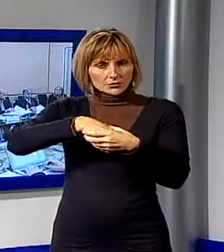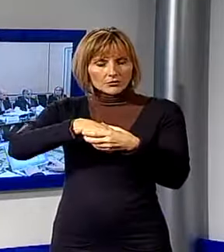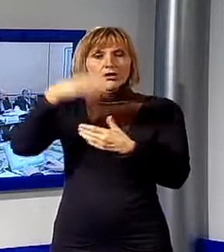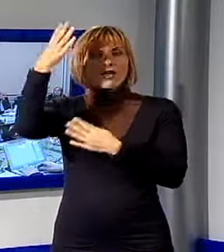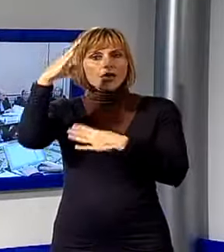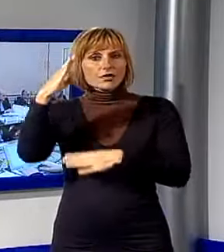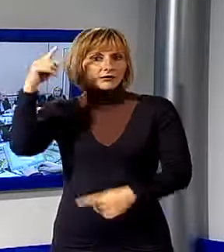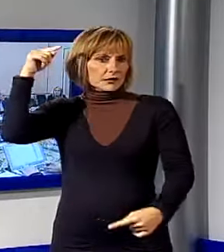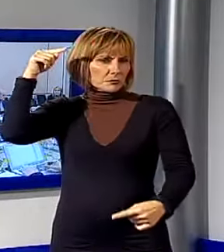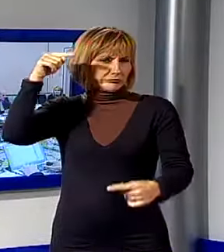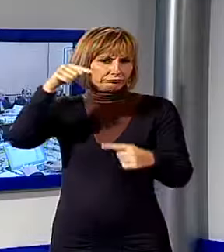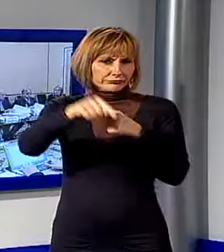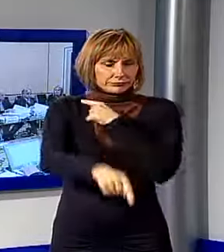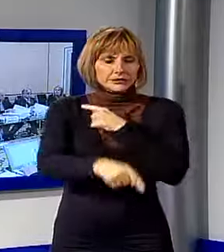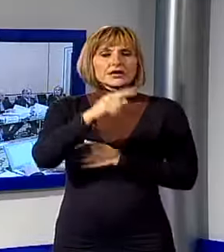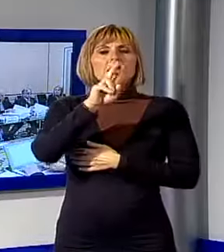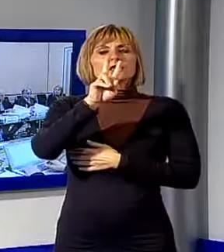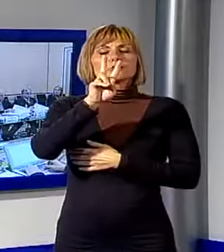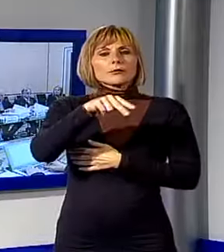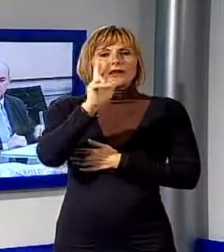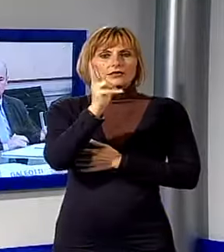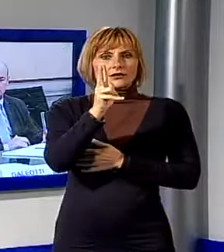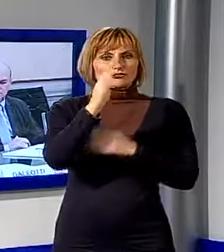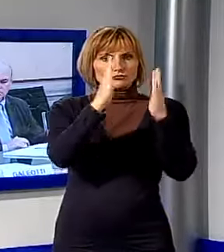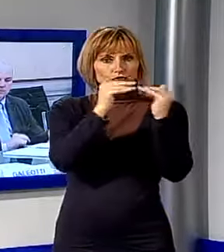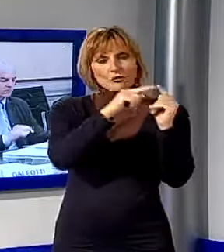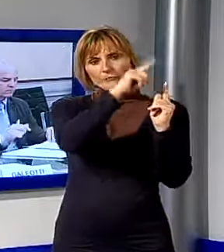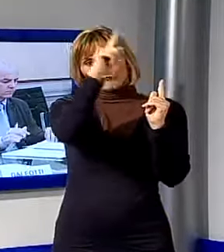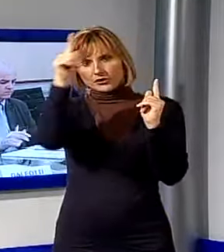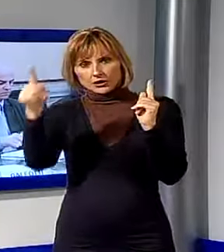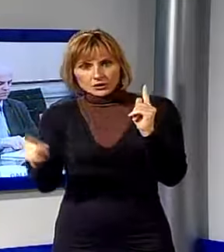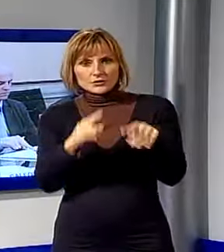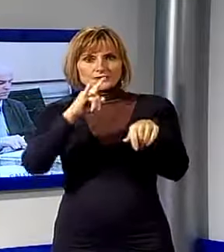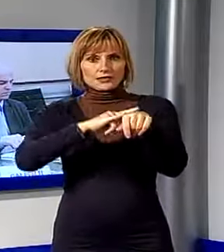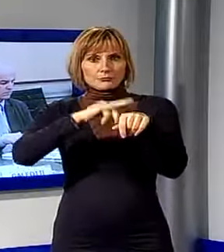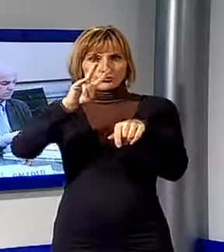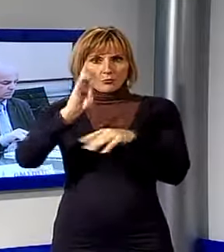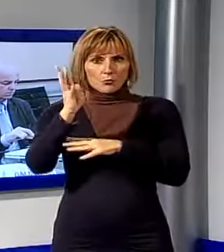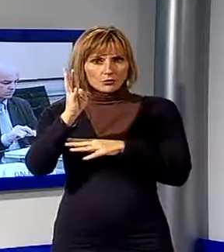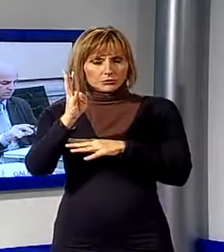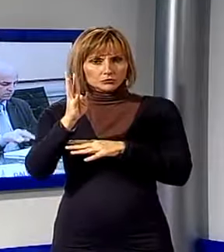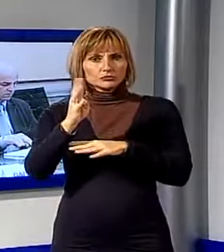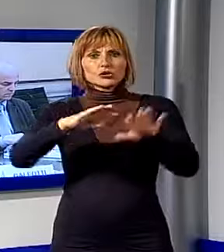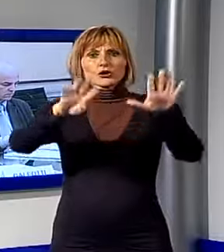edile che dal dicembre 2013 al settembre 2014 ha visto la chiusura di circa 90 imprese con una perdita